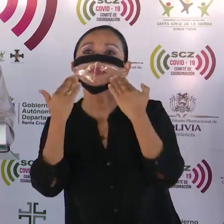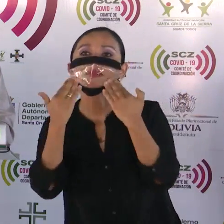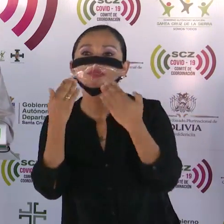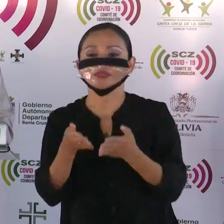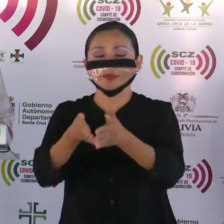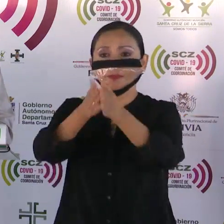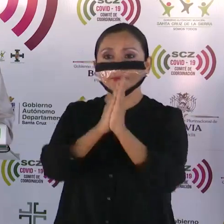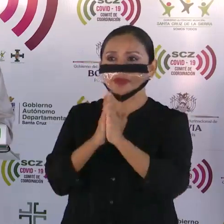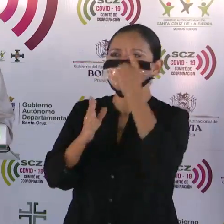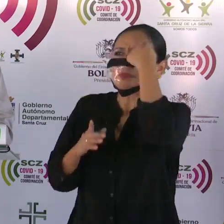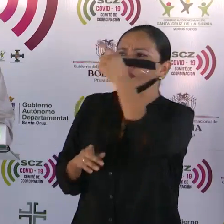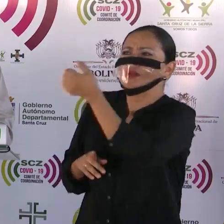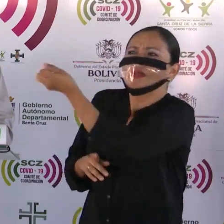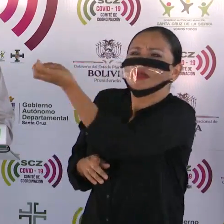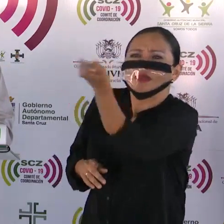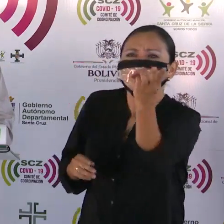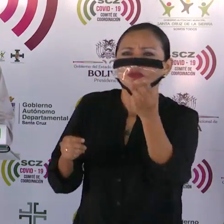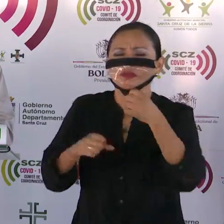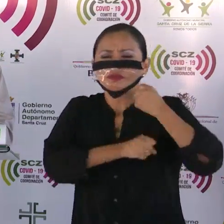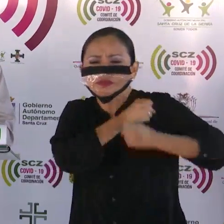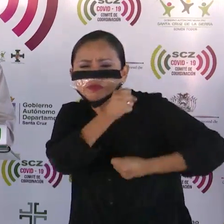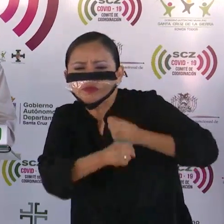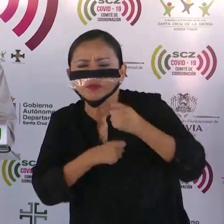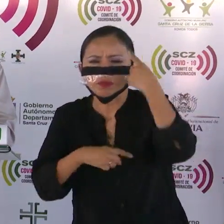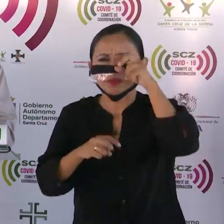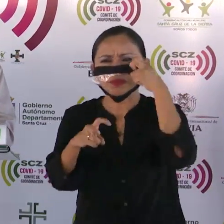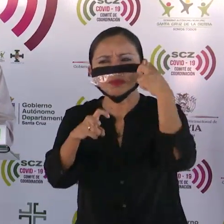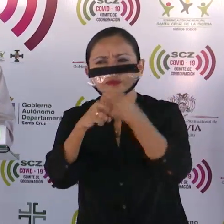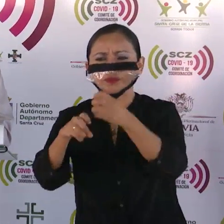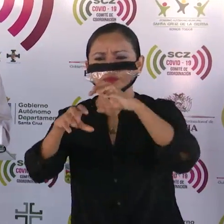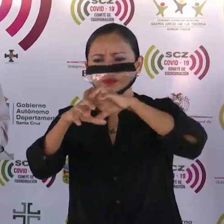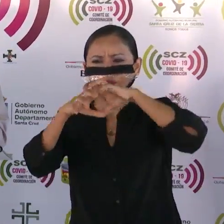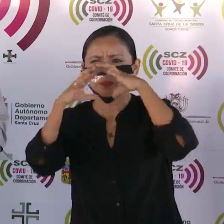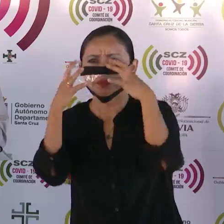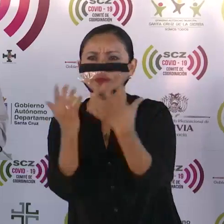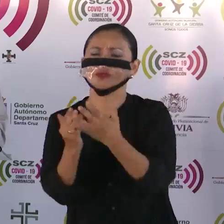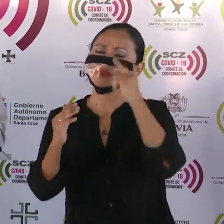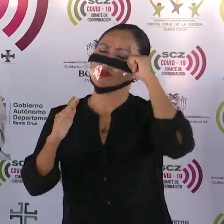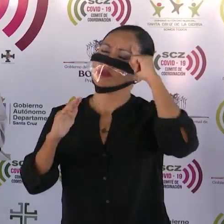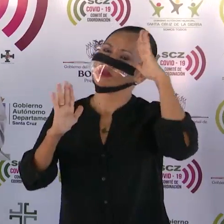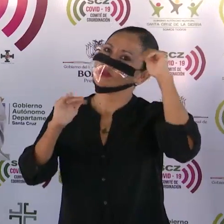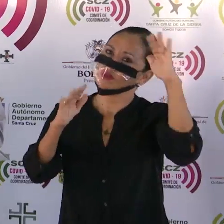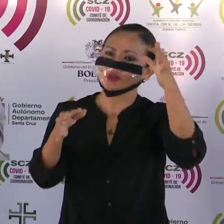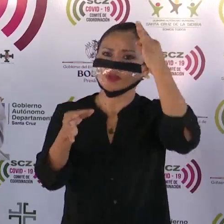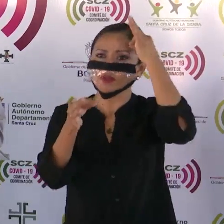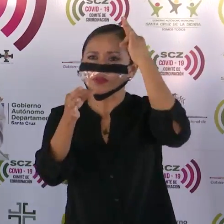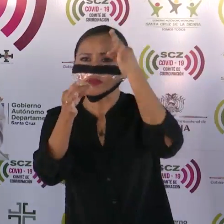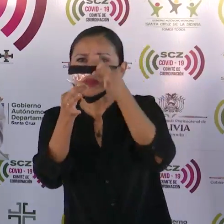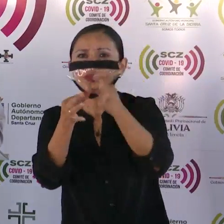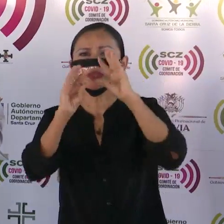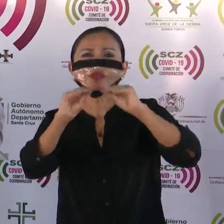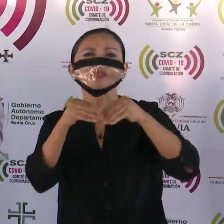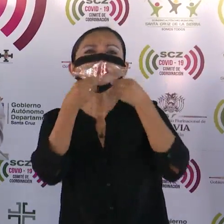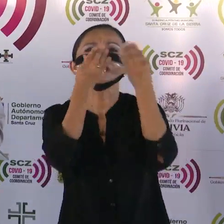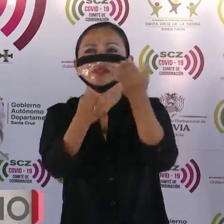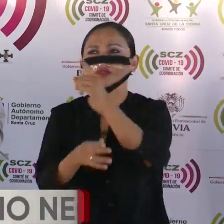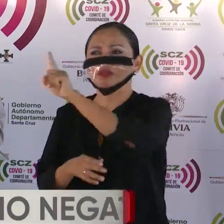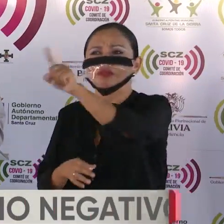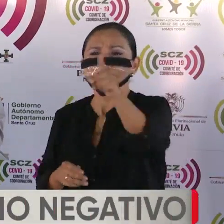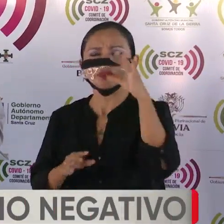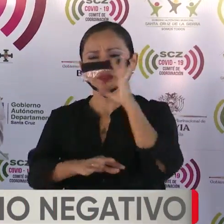por aquellos que sufren la dureza de la pandemia. Ojalá la fe les dé la fuerza